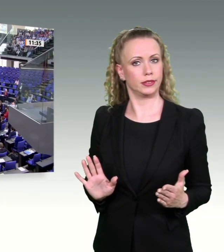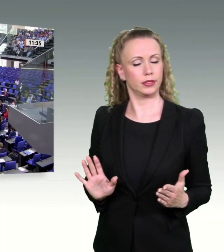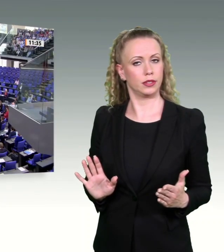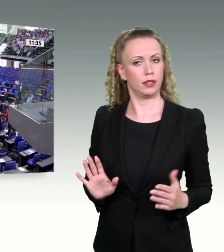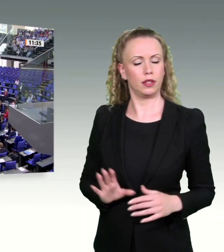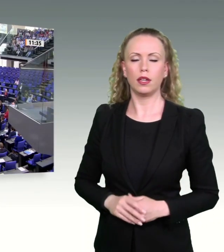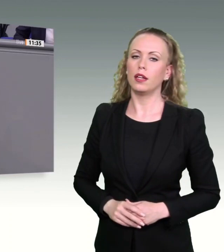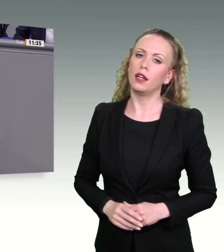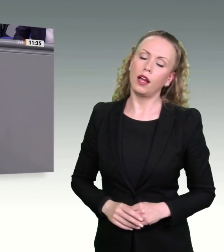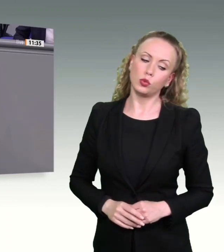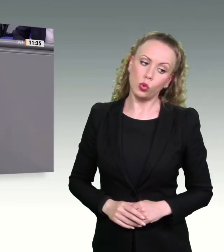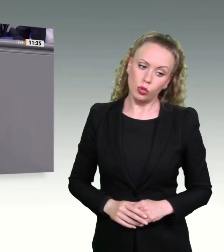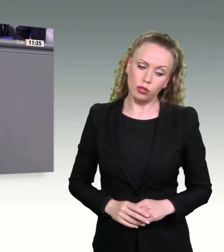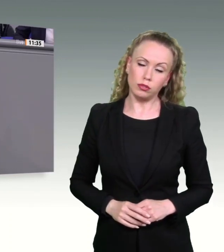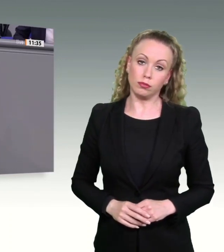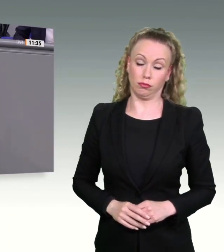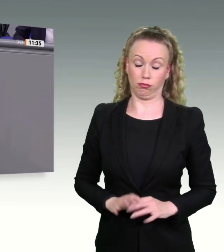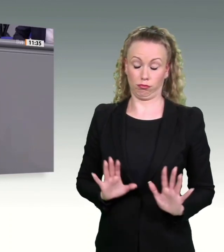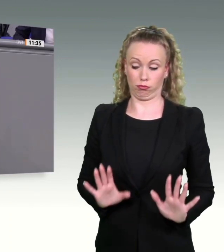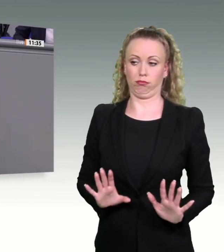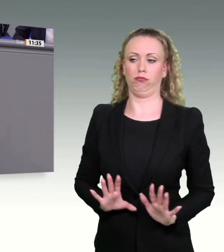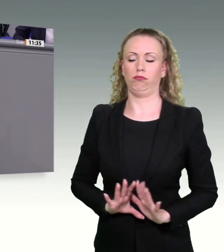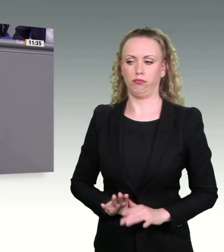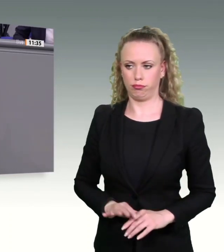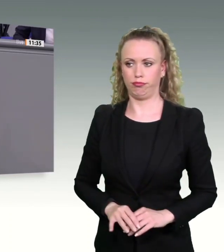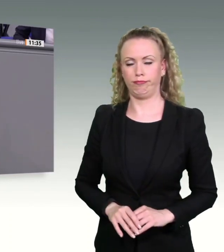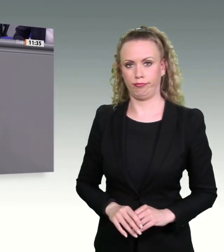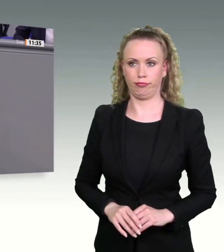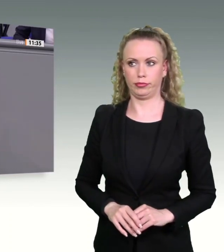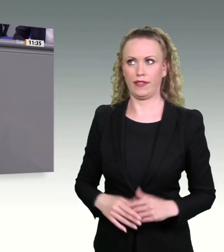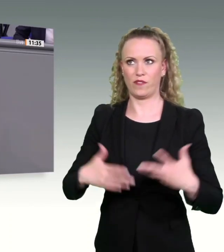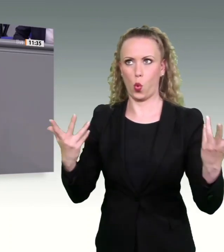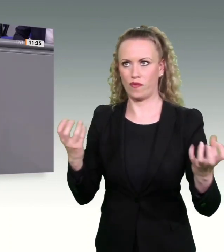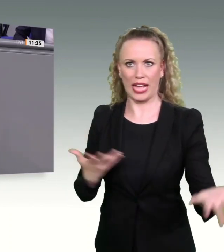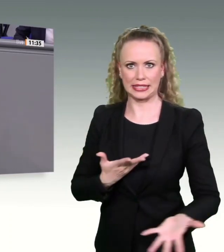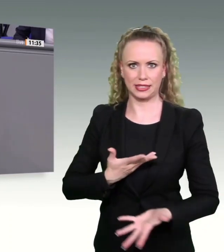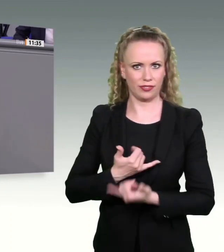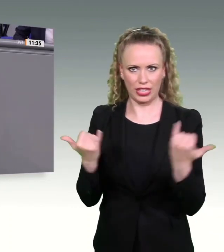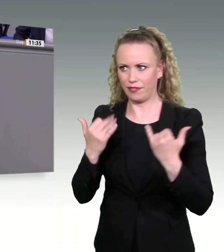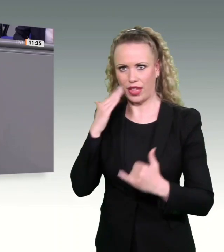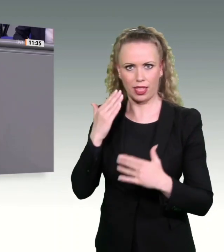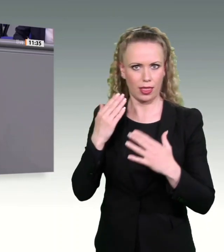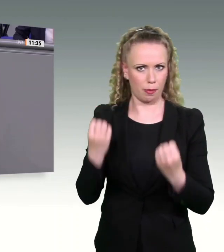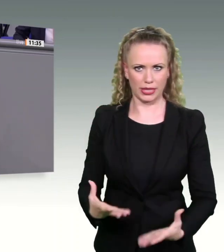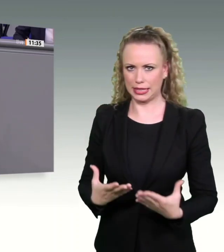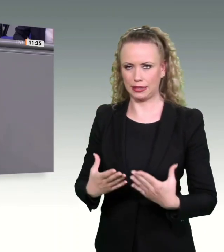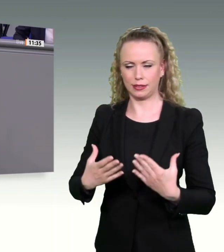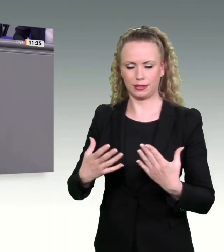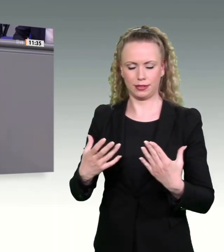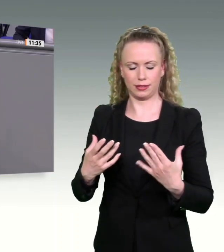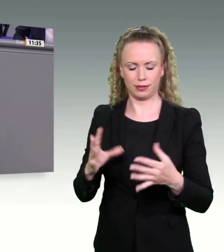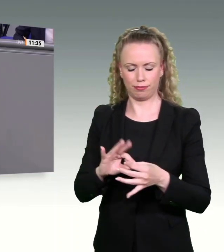Entscheidend ist ja nicht, sozusagen in welchem Land, dem es passiert ist, sondern entscheidend ist, welche Ideologie sich in diesem Land durchgesetzt hat.